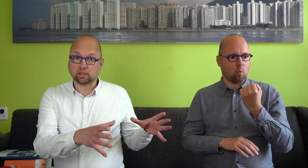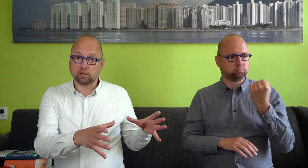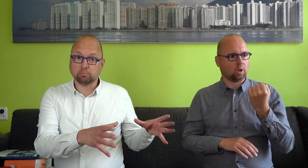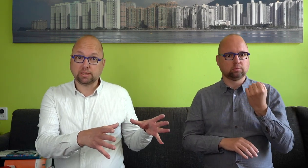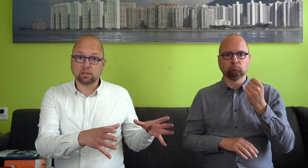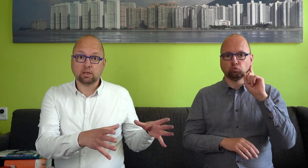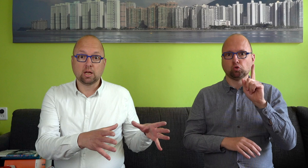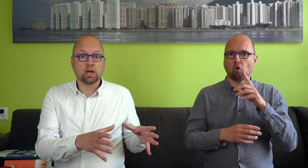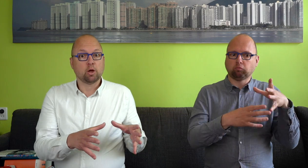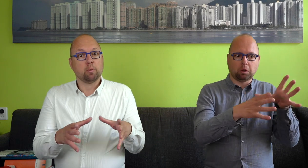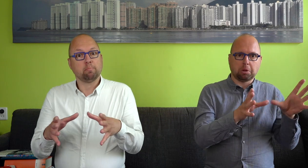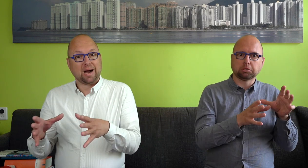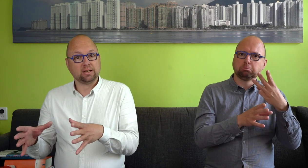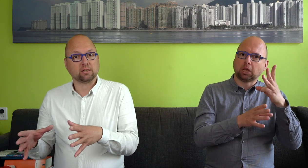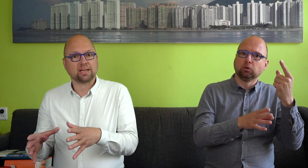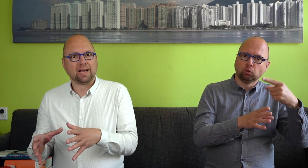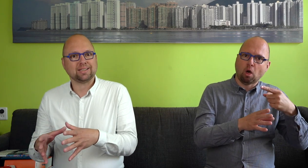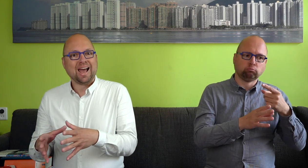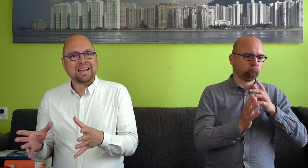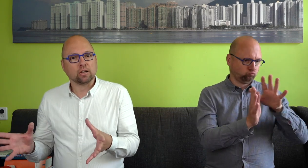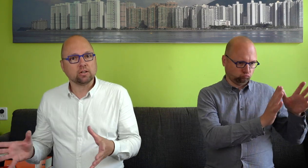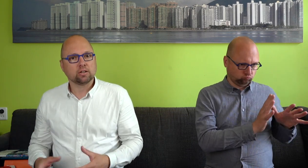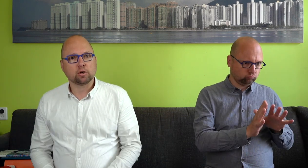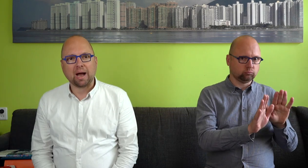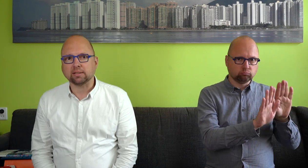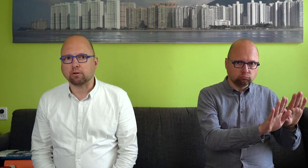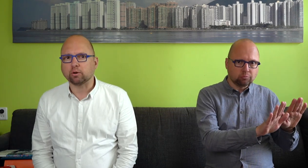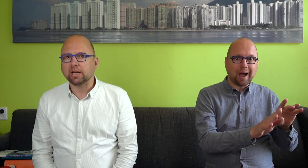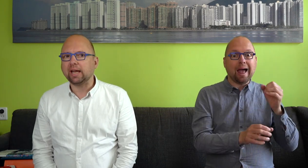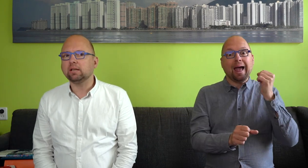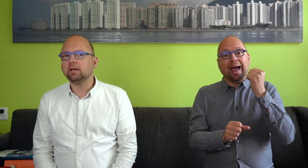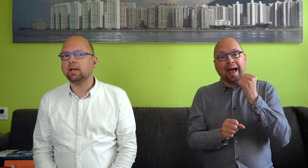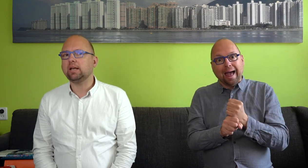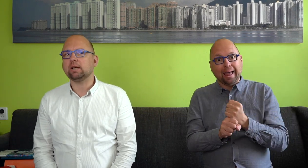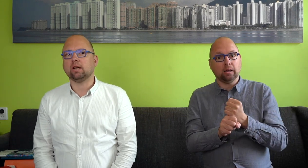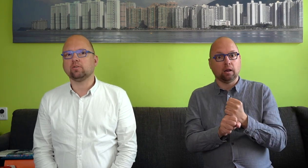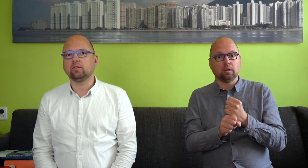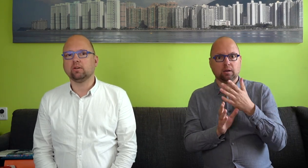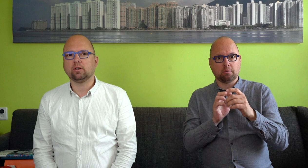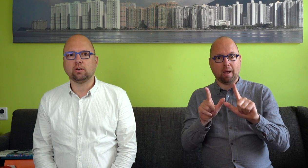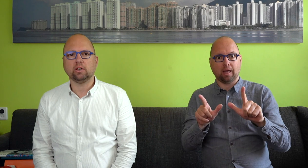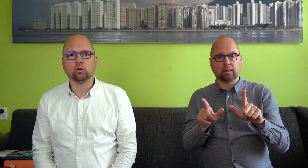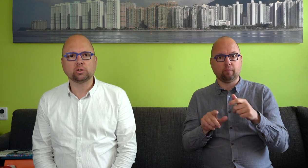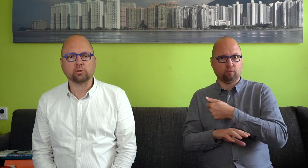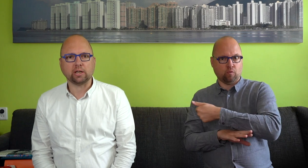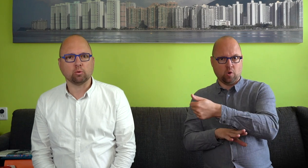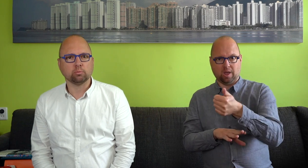.000 mensen. Maar dat daarnaast eigenlijk gebarentaal voor iedereen in Nederland heel goed zou zijn om